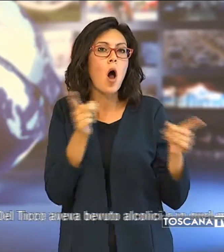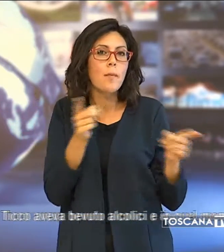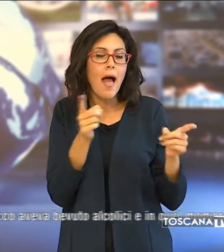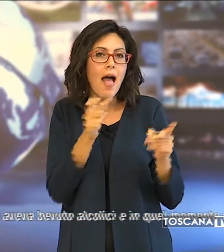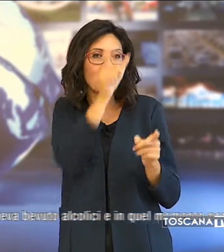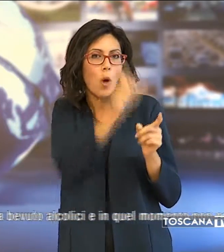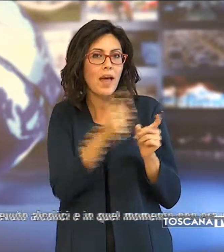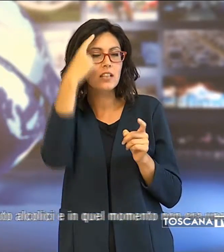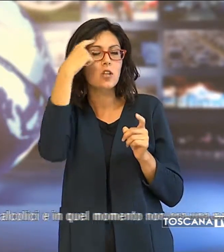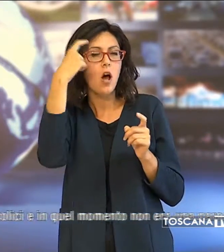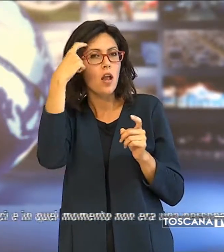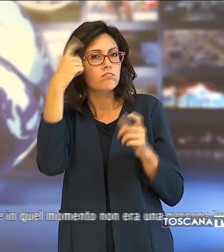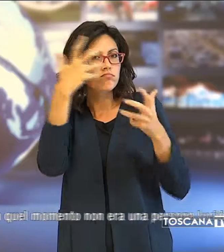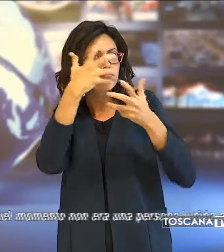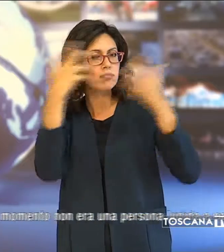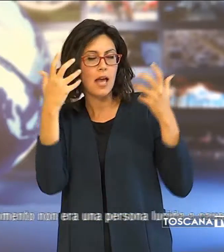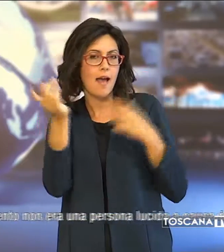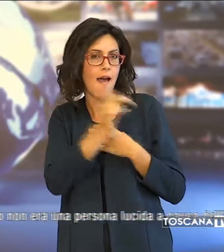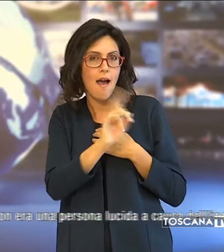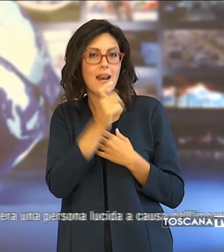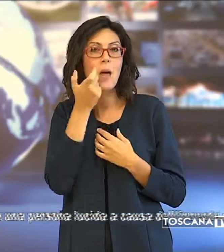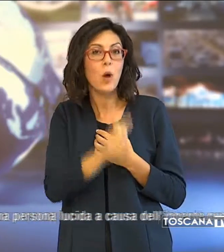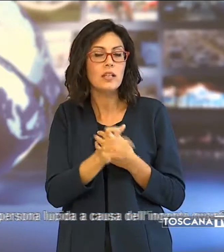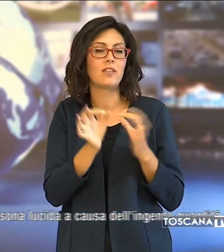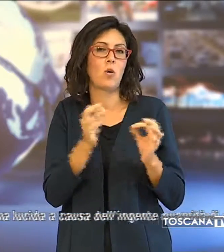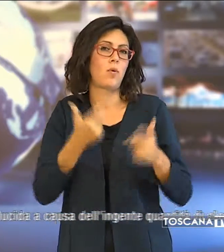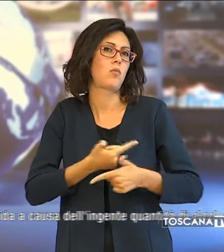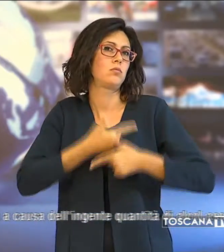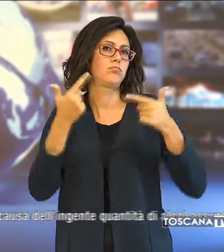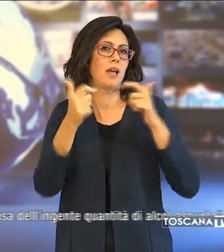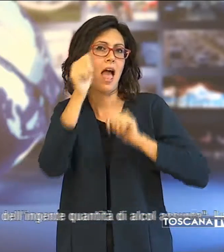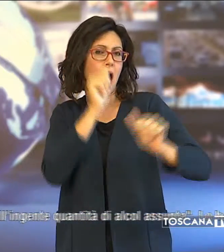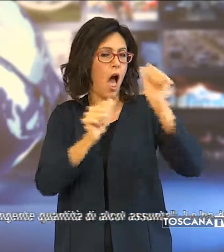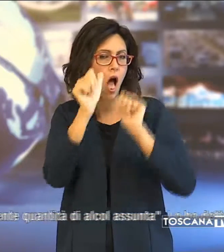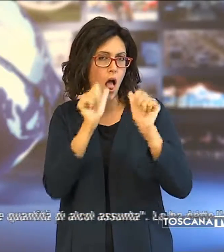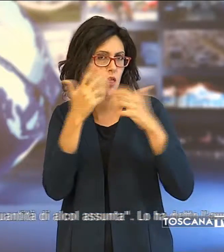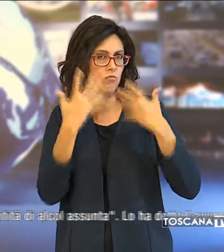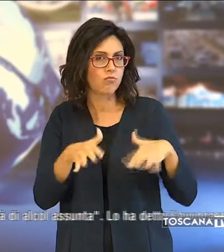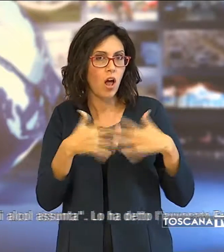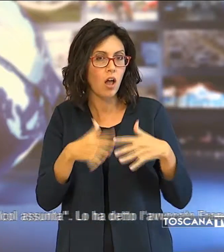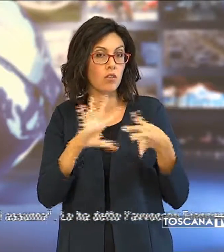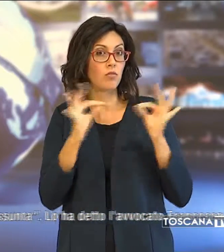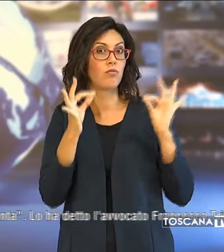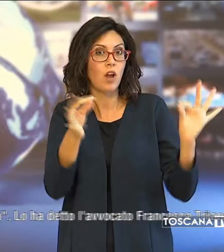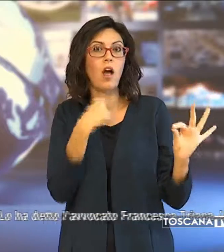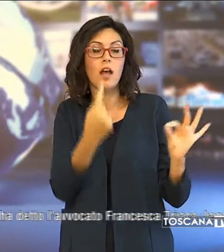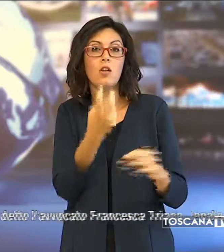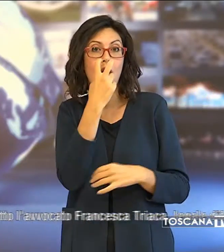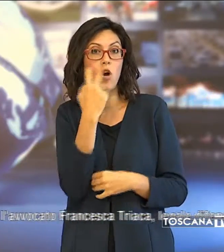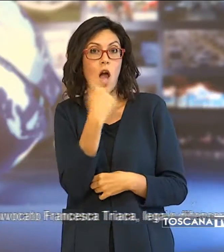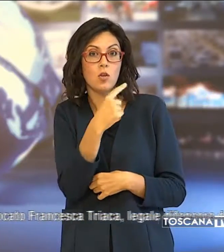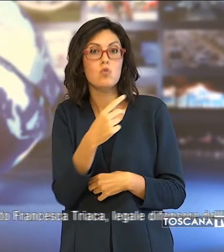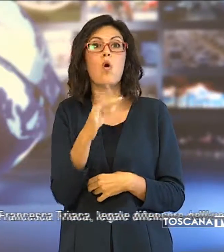persona lucida a causa dell'ingente quantità di alcol assunta. Lo ha detto l'avvocato